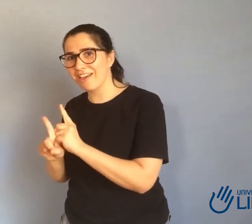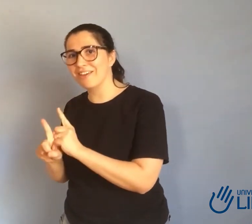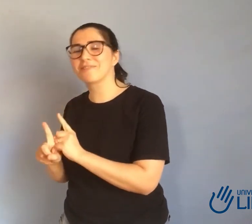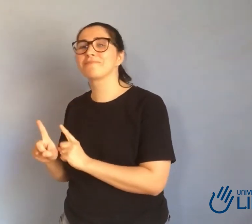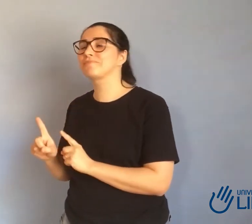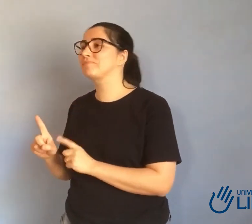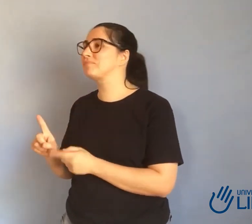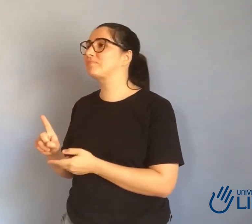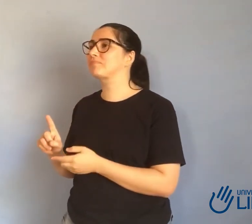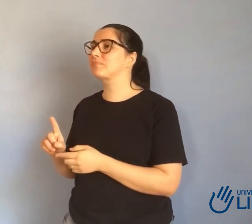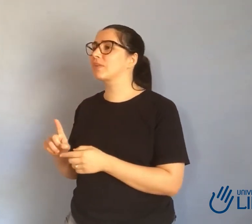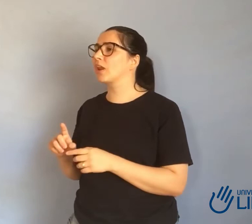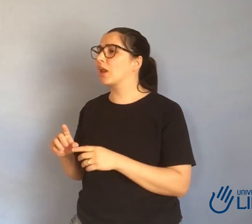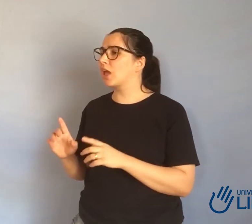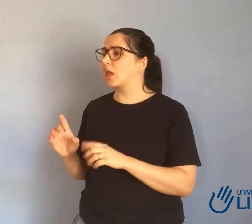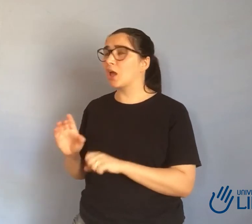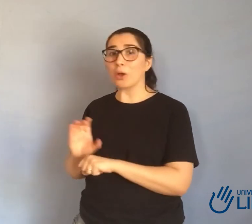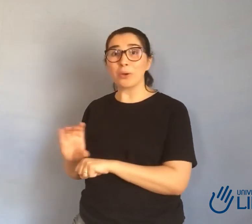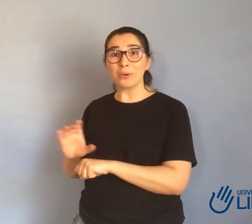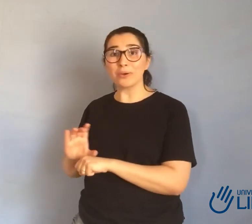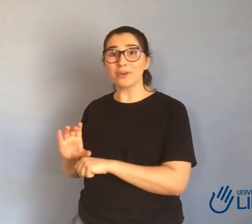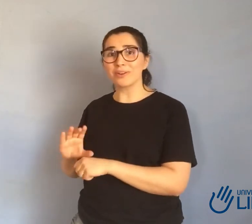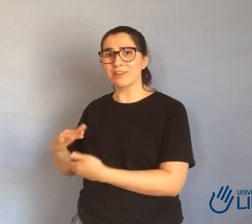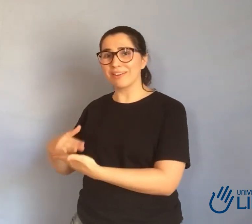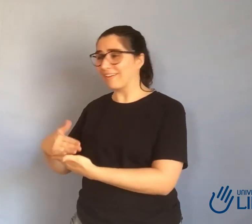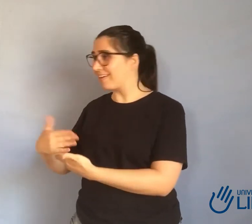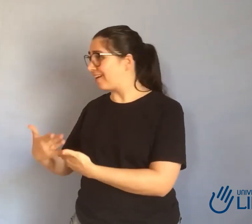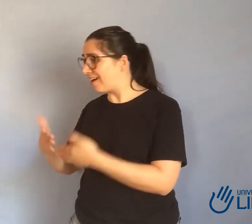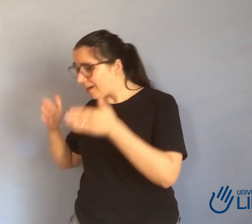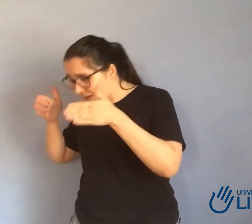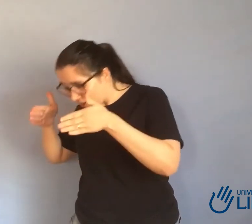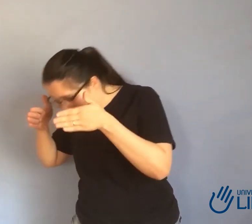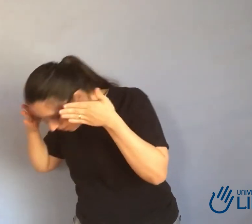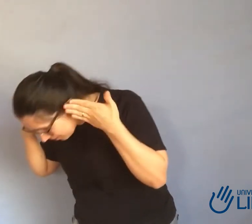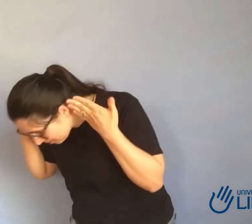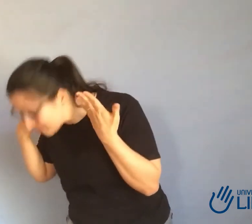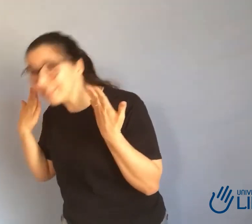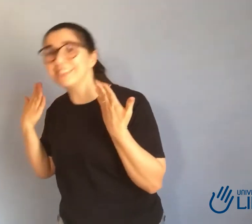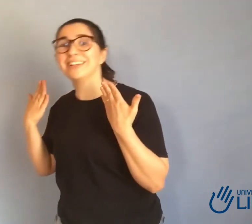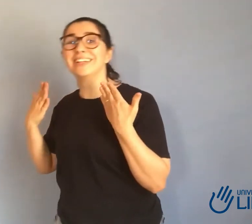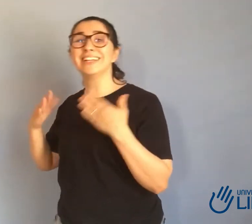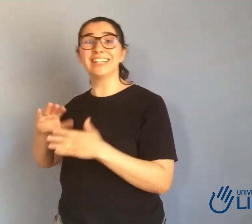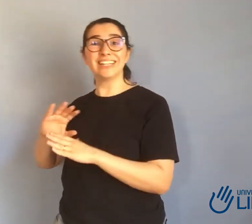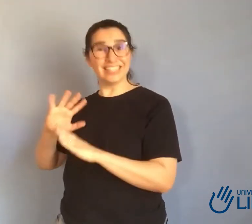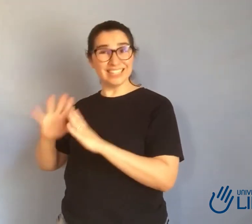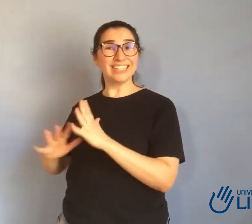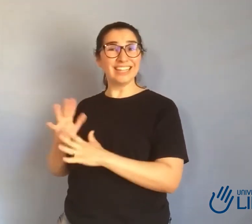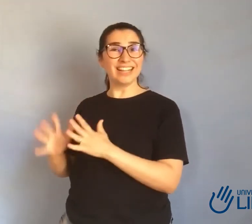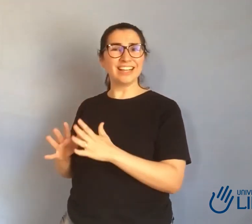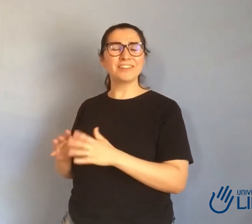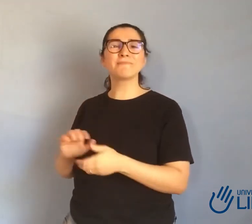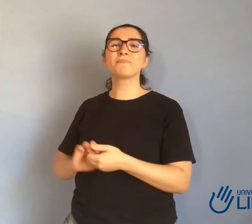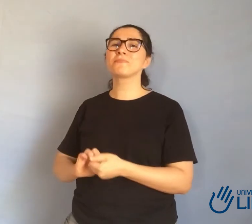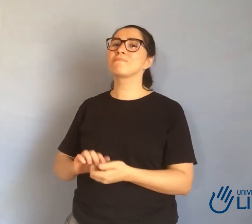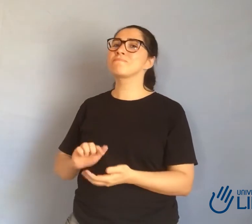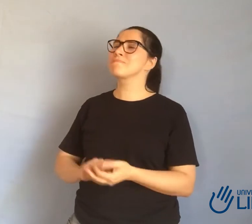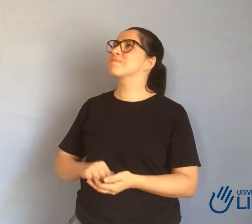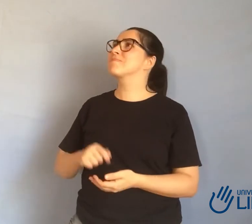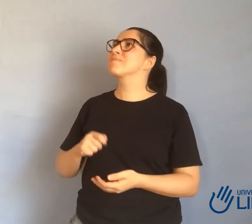pensei em uma alternativa, vou aprender a Libras online. Comecei a pesquisar até que eu encontrei o método do